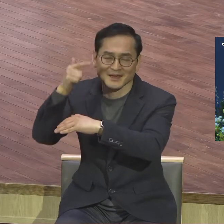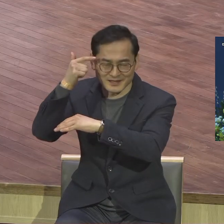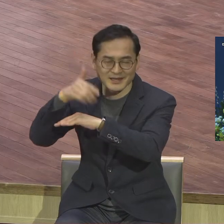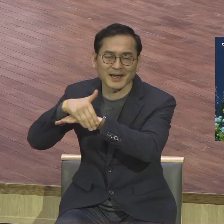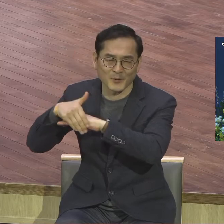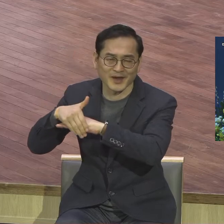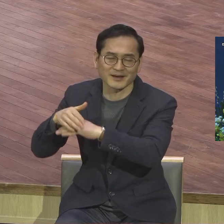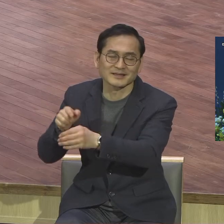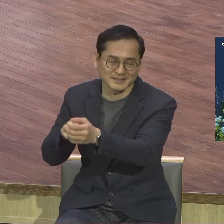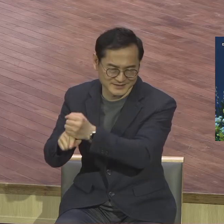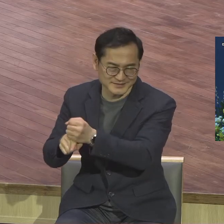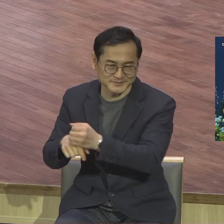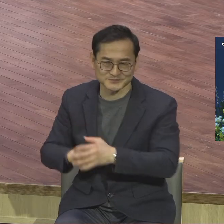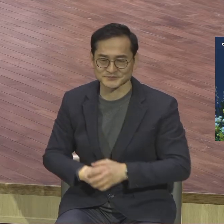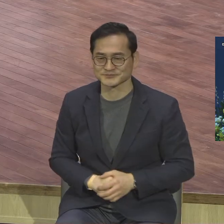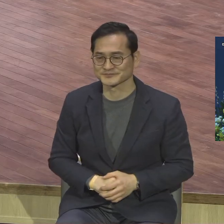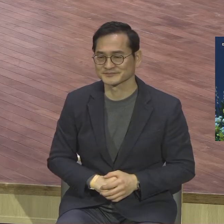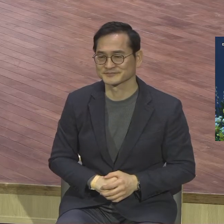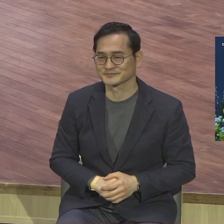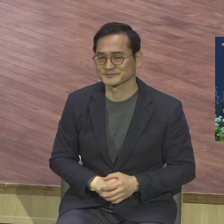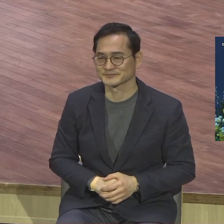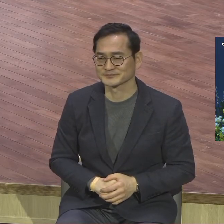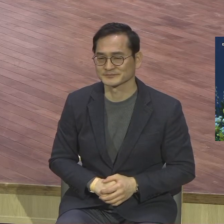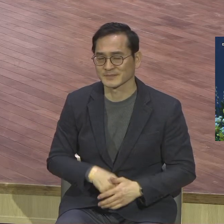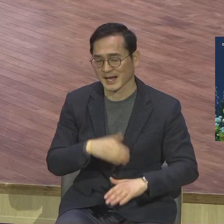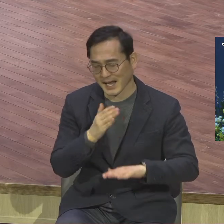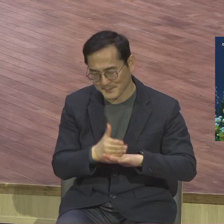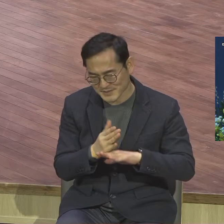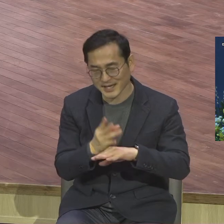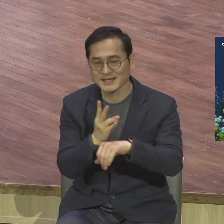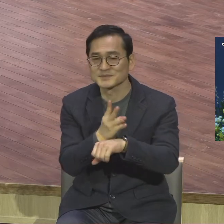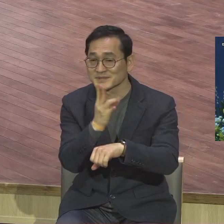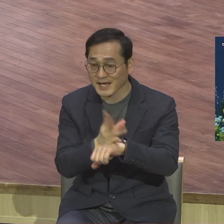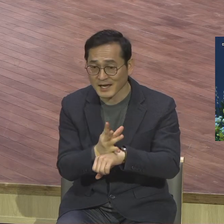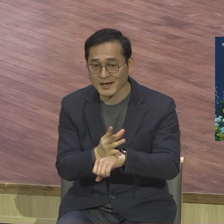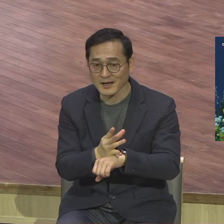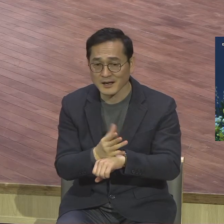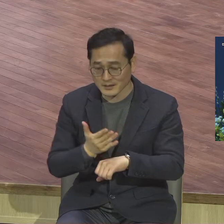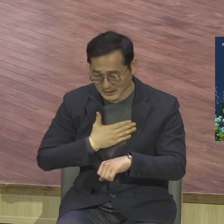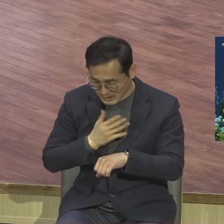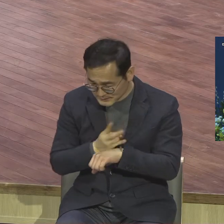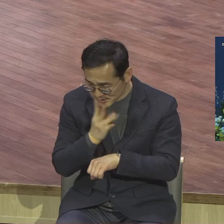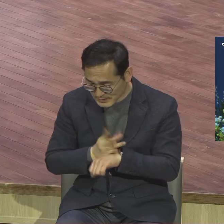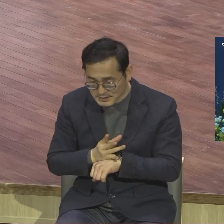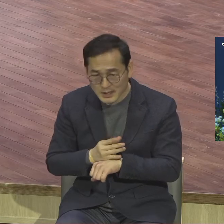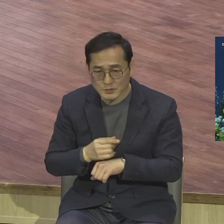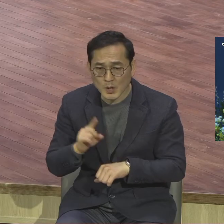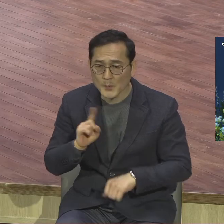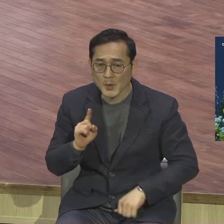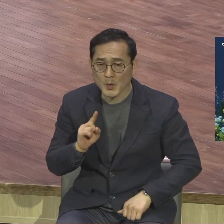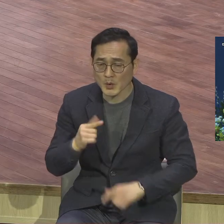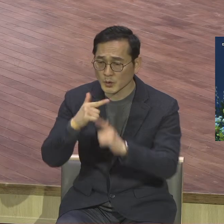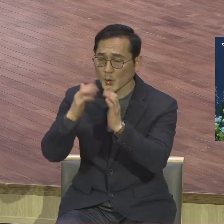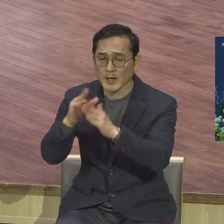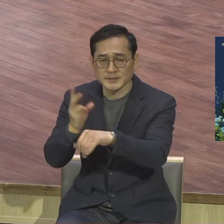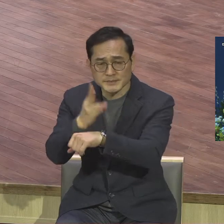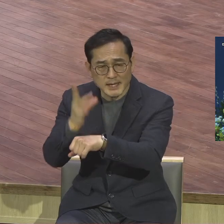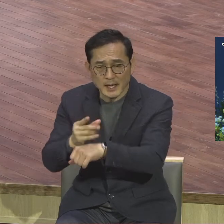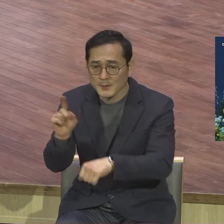바랍니다 감사, 24 나의 24가 뭐예요? 교회 24가 뭐예요? 하나님 앞에서